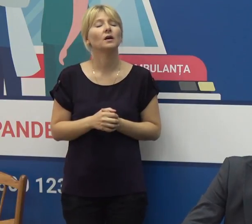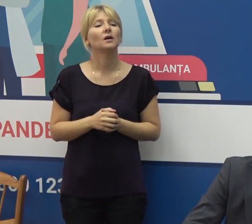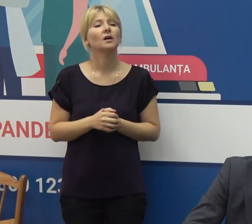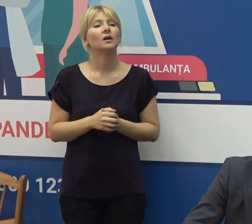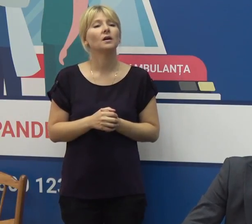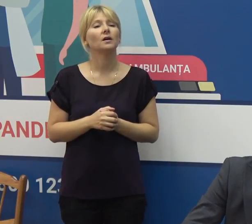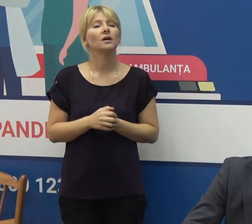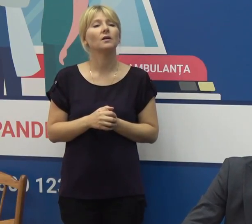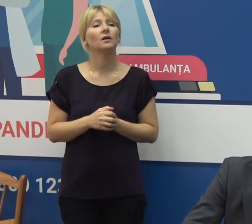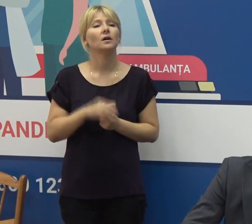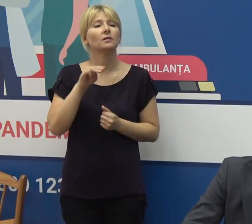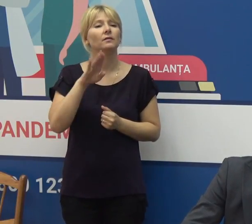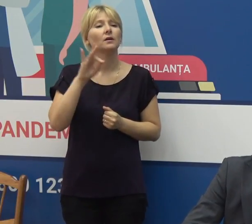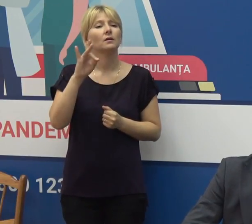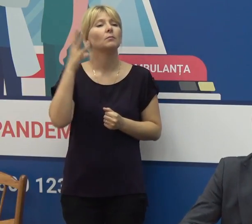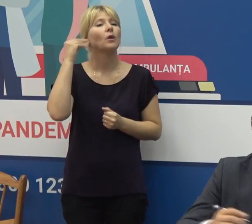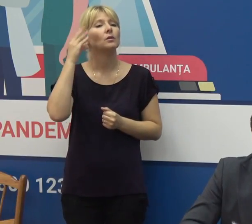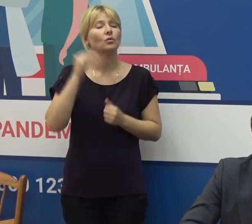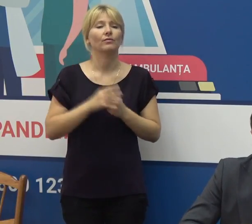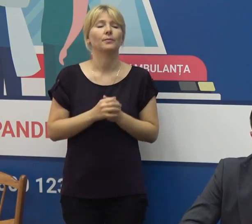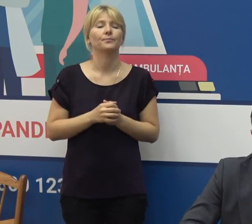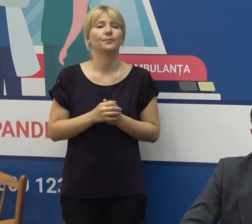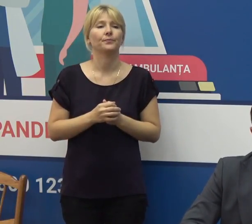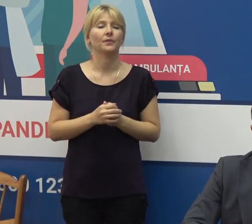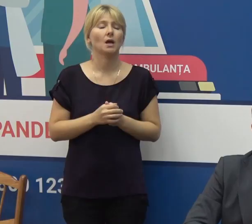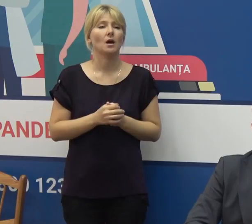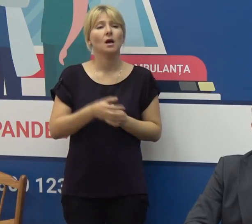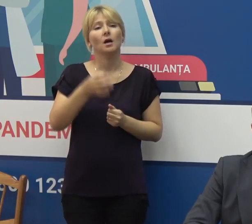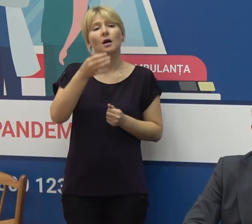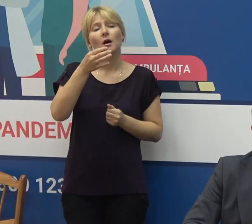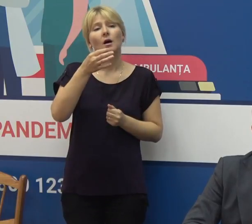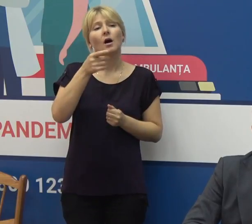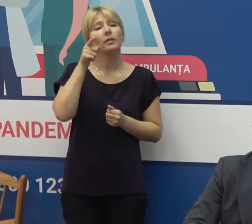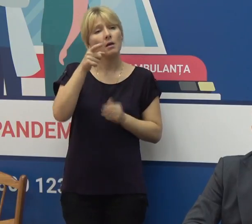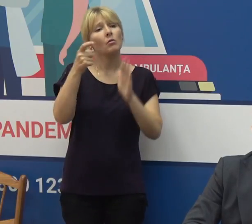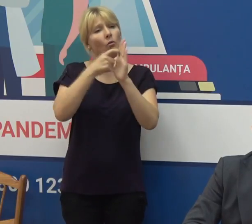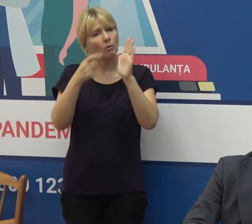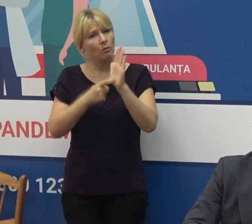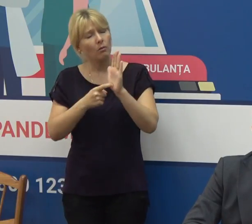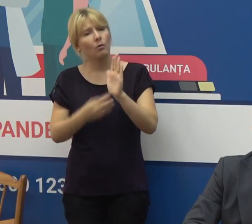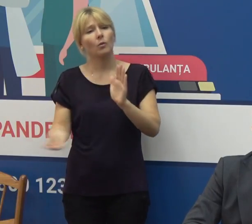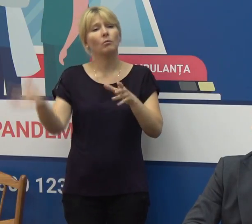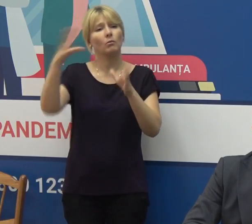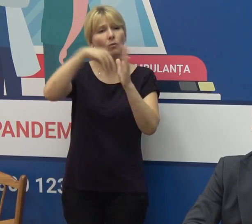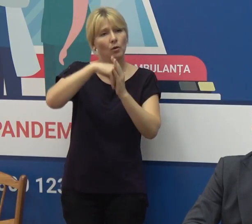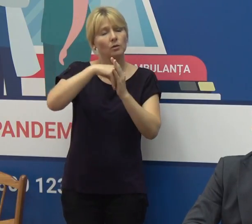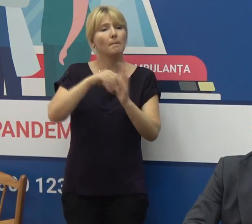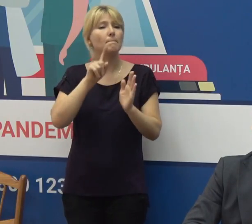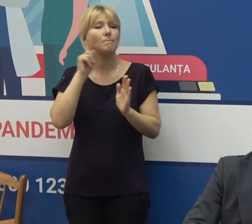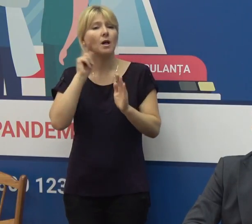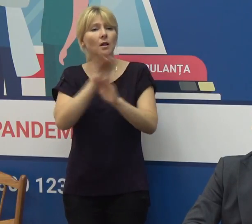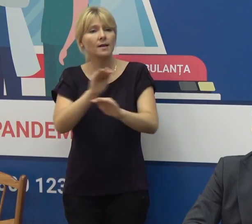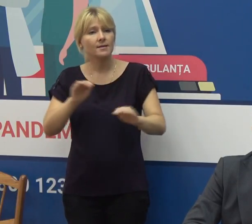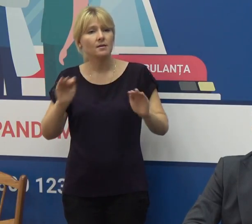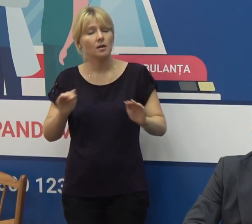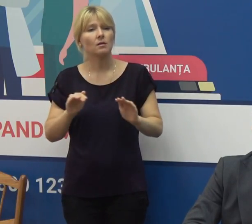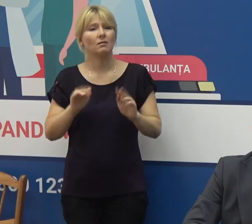Sfânta Borete Vremod doamna voiam să vă întreb dacă voți în calcul să introduceți vaccinarea minuilor cu